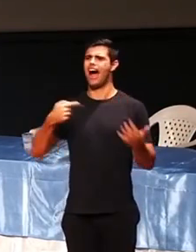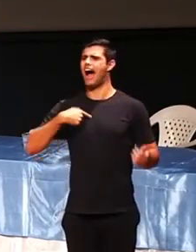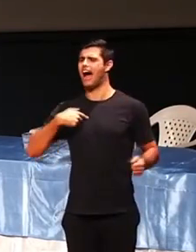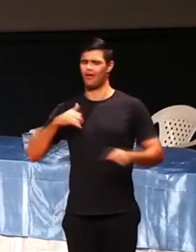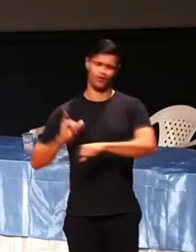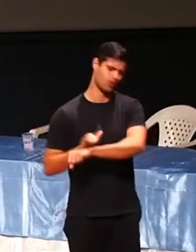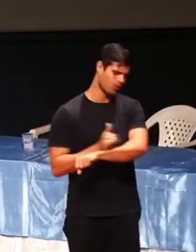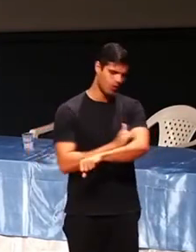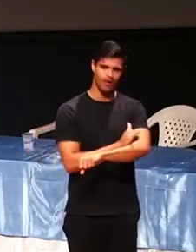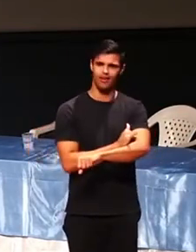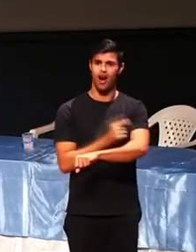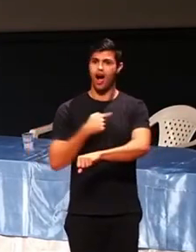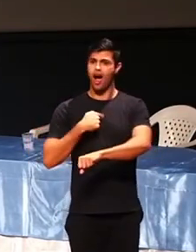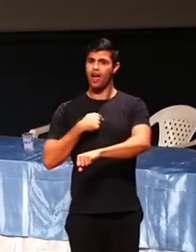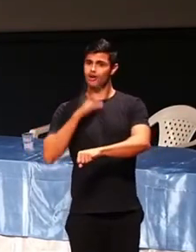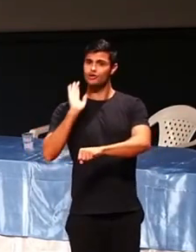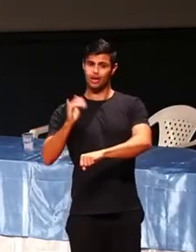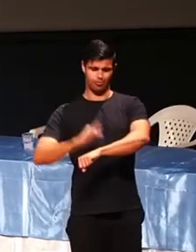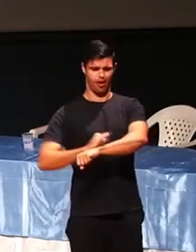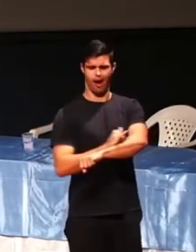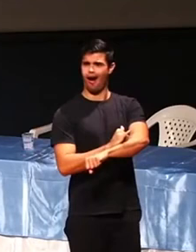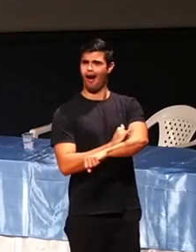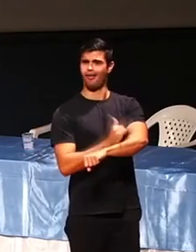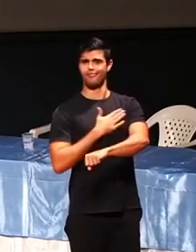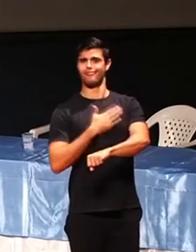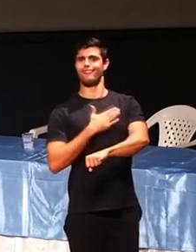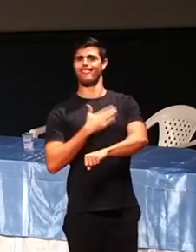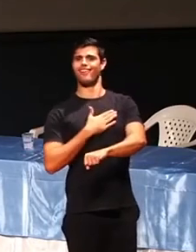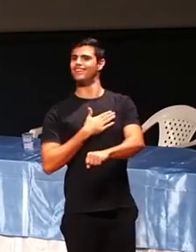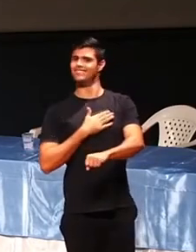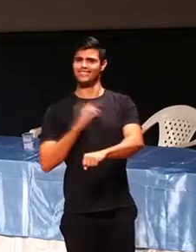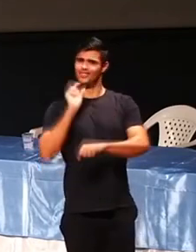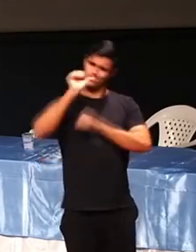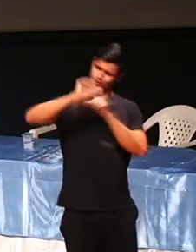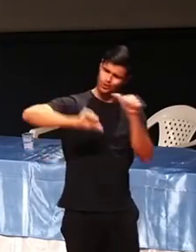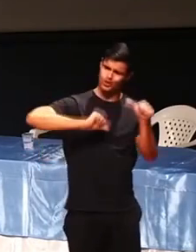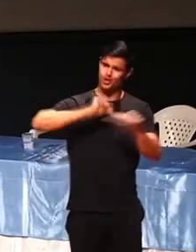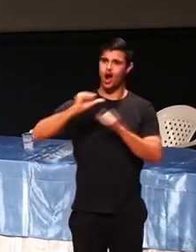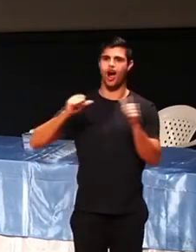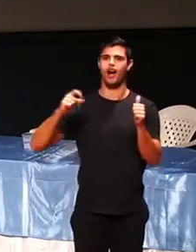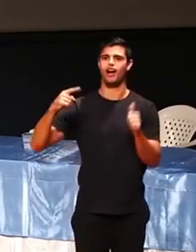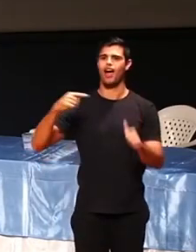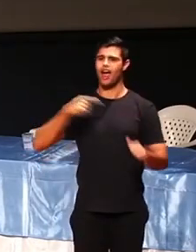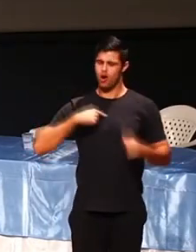Meu Deus, eu não quero ser pobre. Está pensando em pobreza? Você fala, meu Deus, eu quero ser rica.